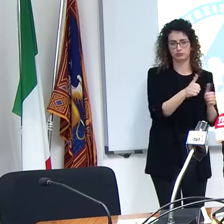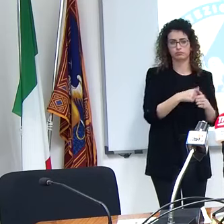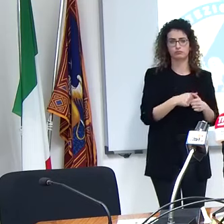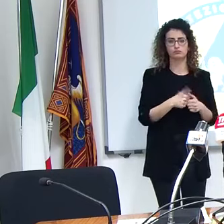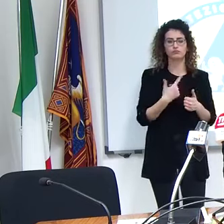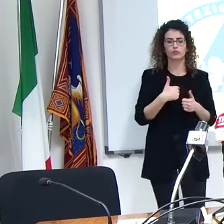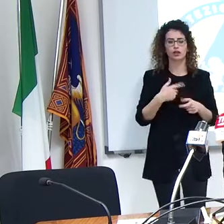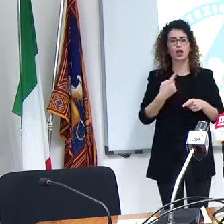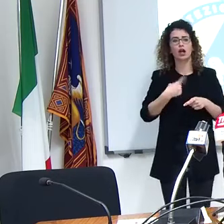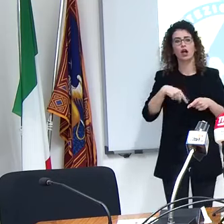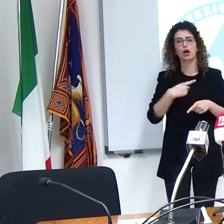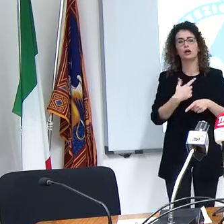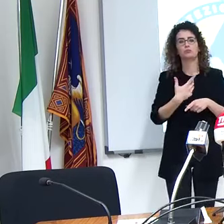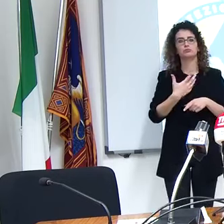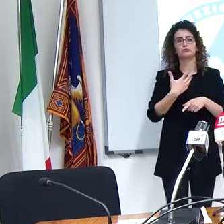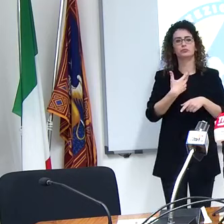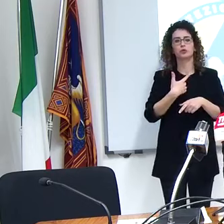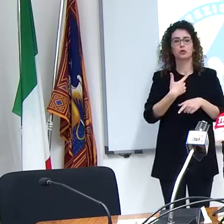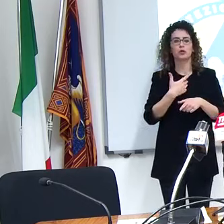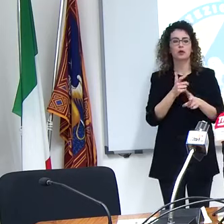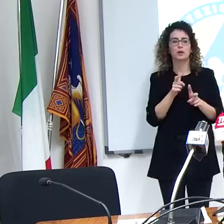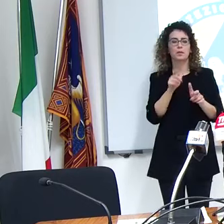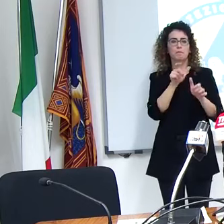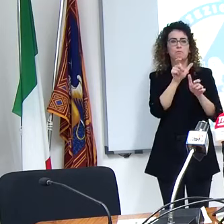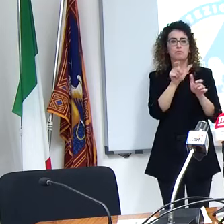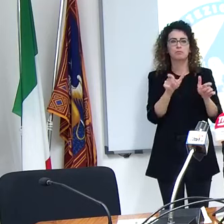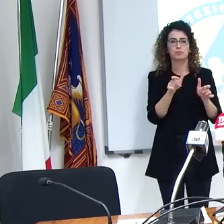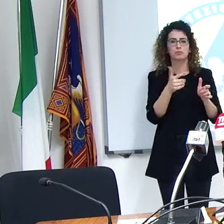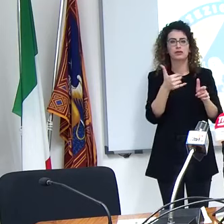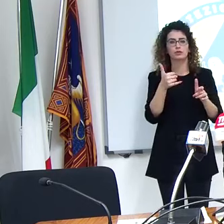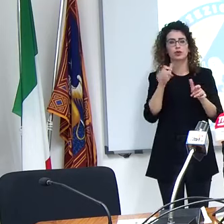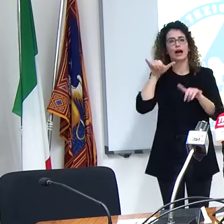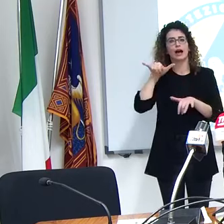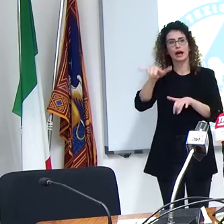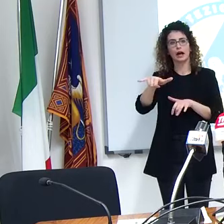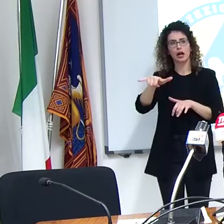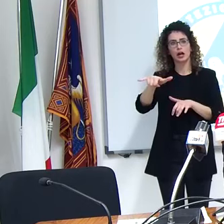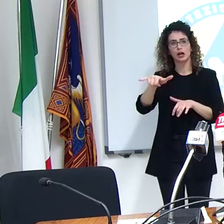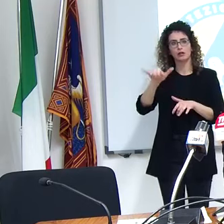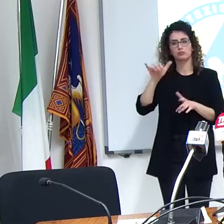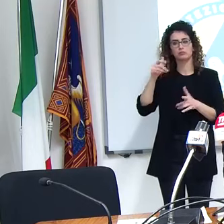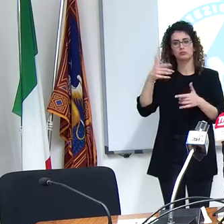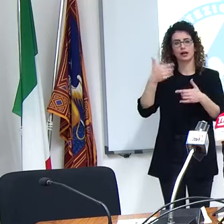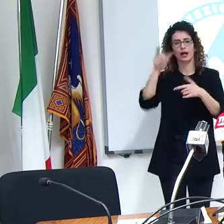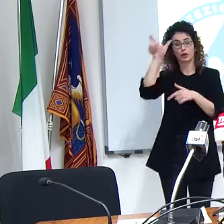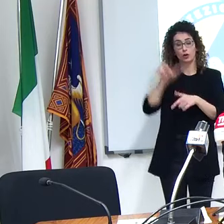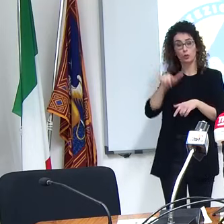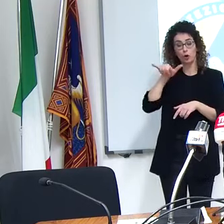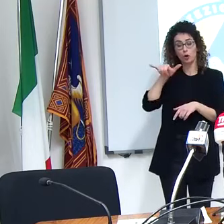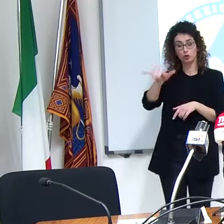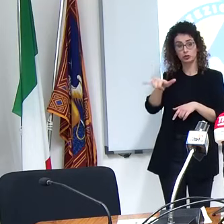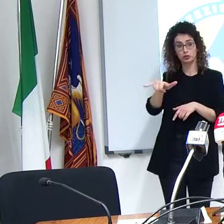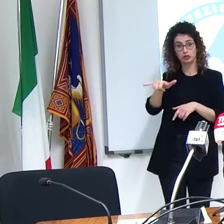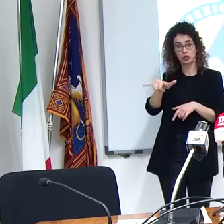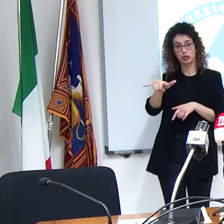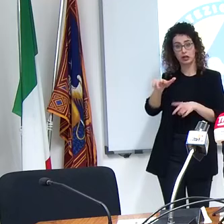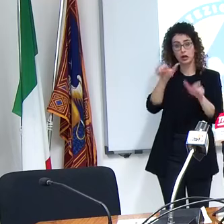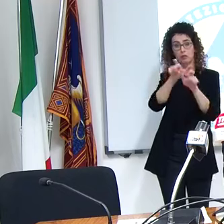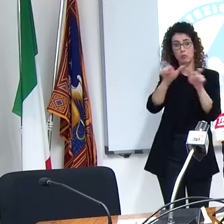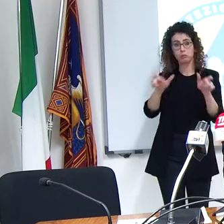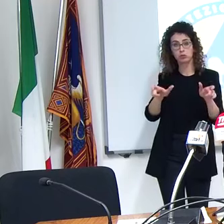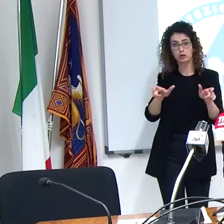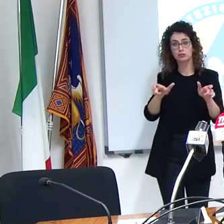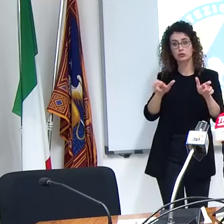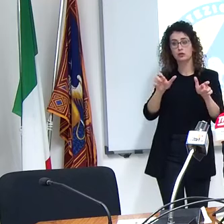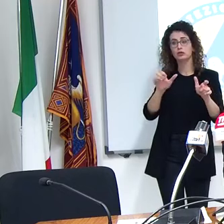preclusione al ricevimento da parte degli aeroporti italiani di soggetti che si possono